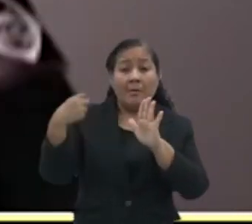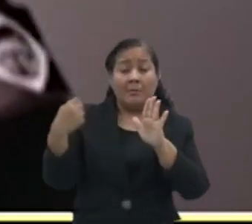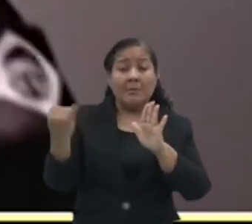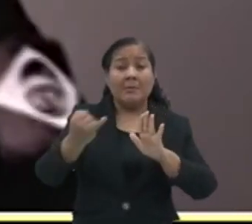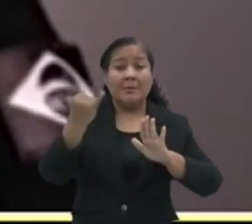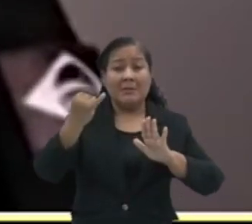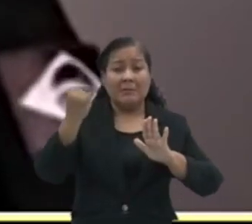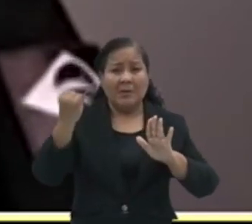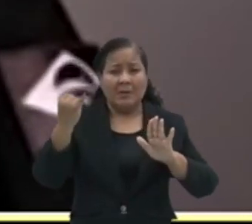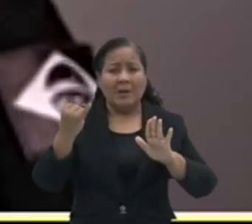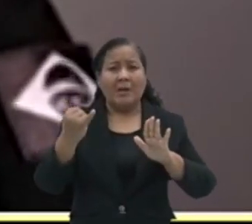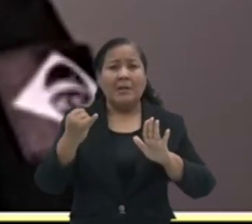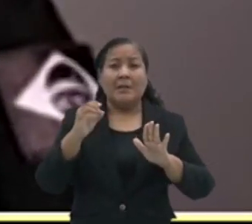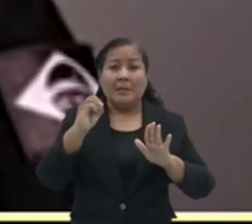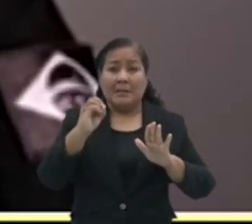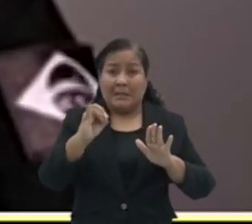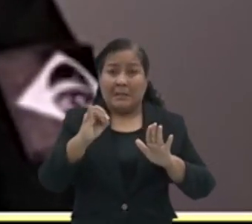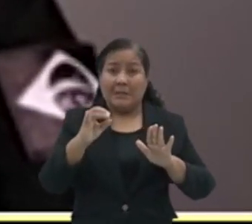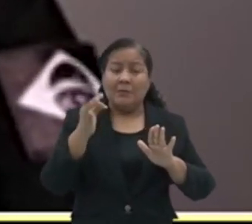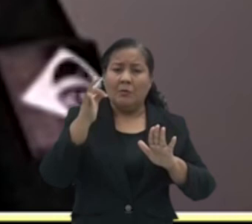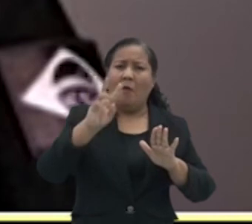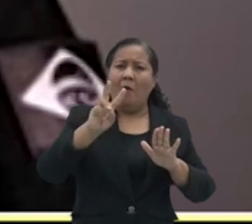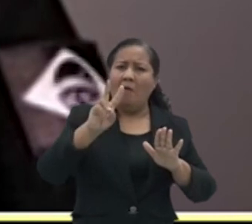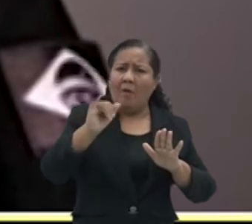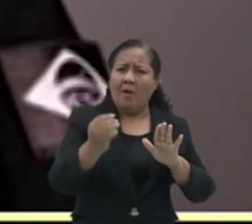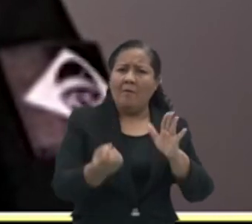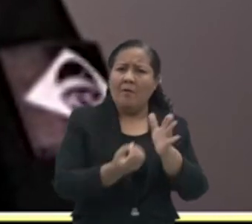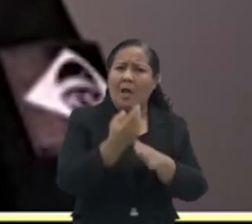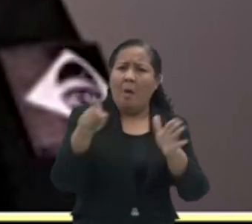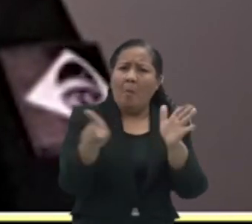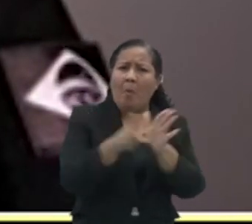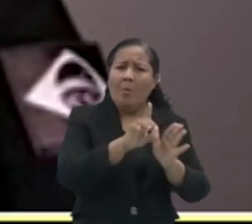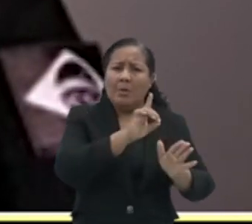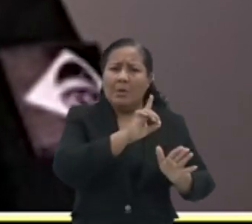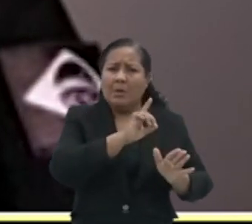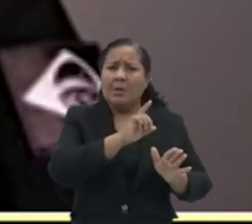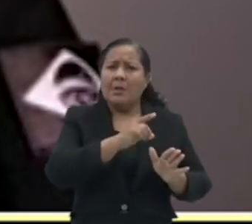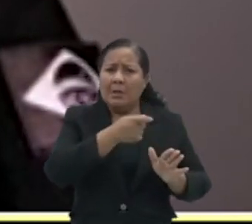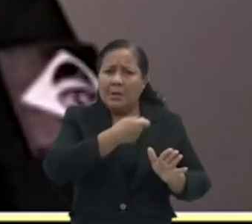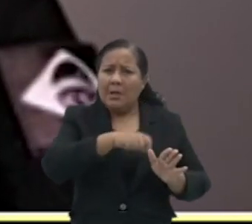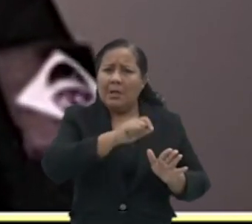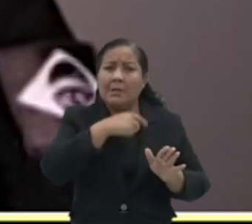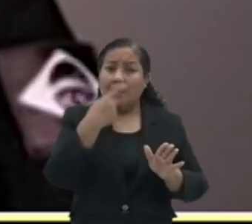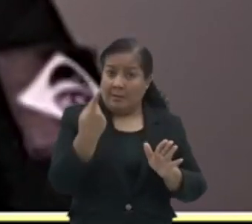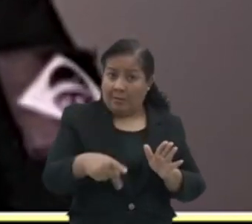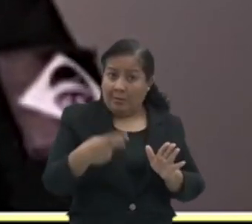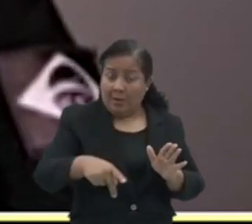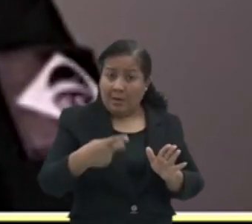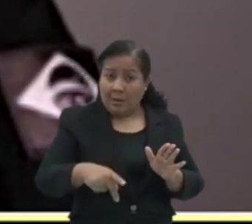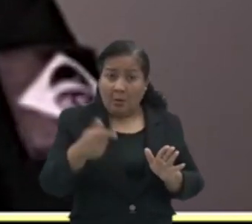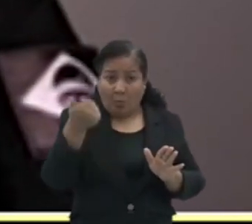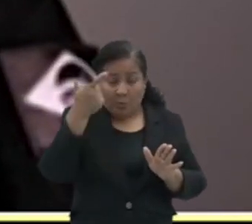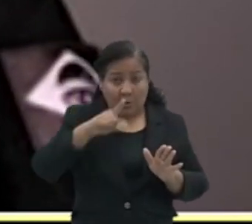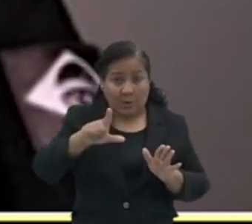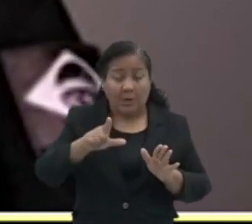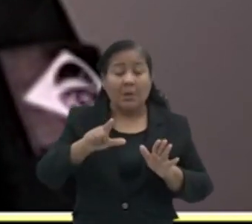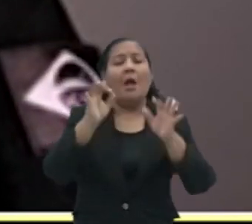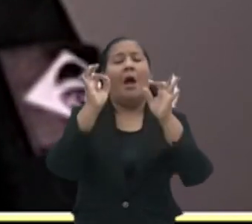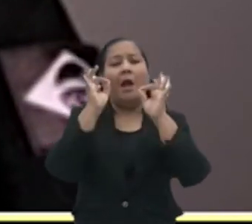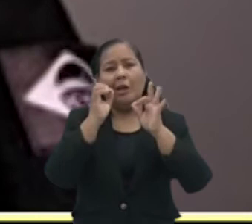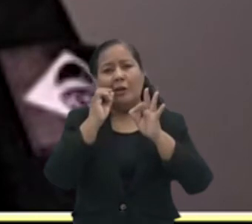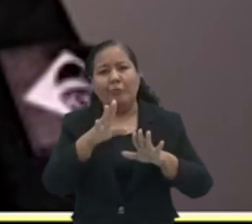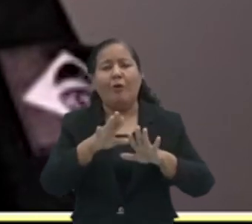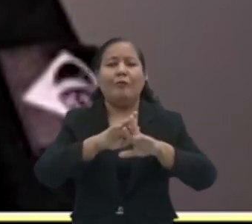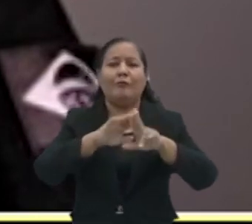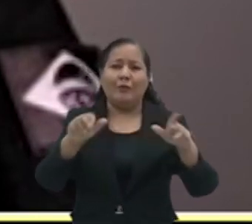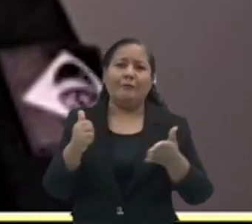delegacia especializada em nosso Estado, outras secretarias poderão contribuir no suporte, além dos